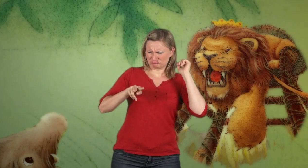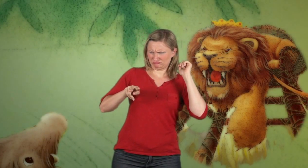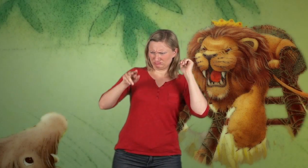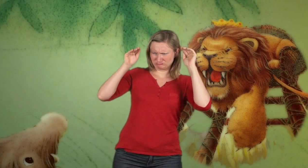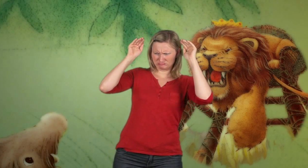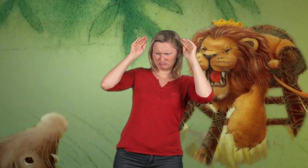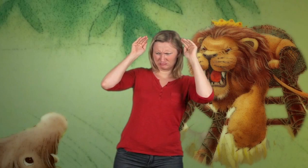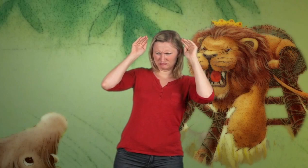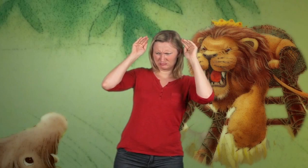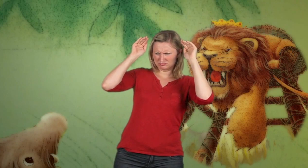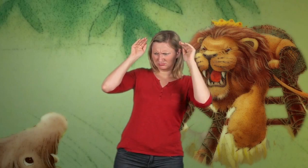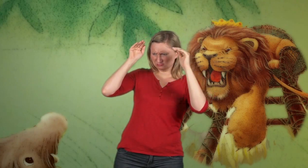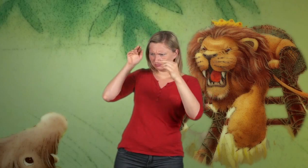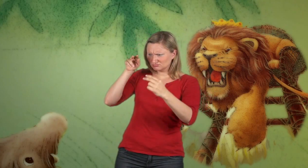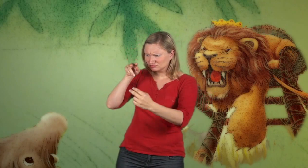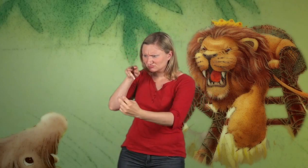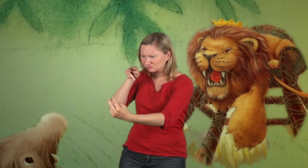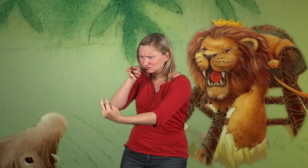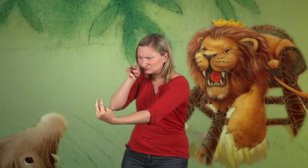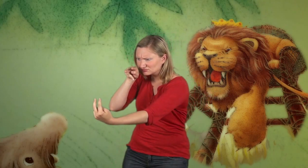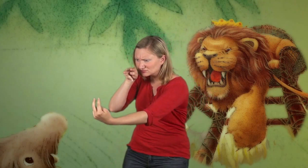Er starrte das Buschwein mit offenem Maul an.